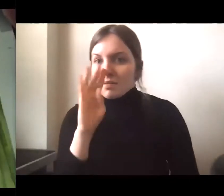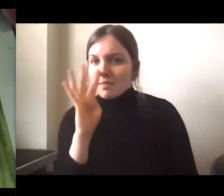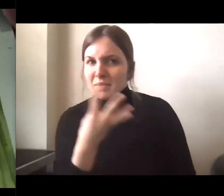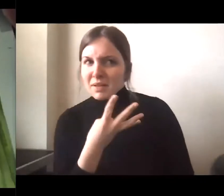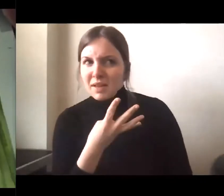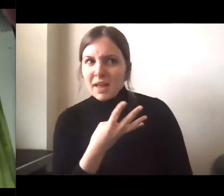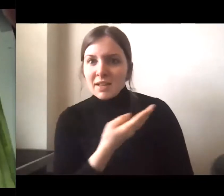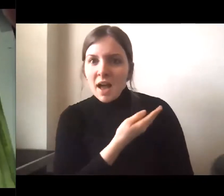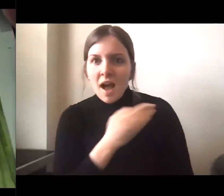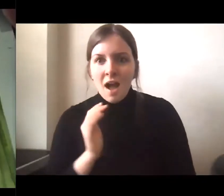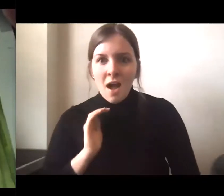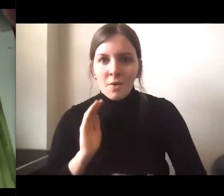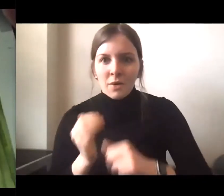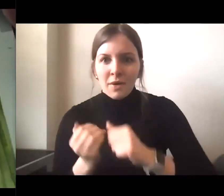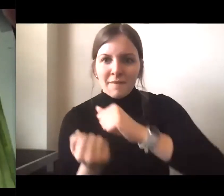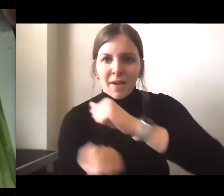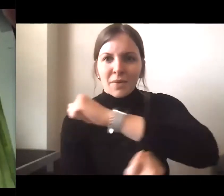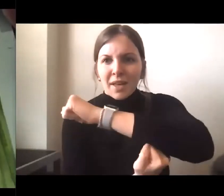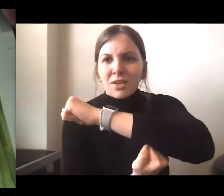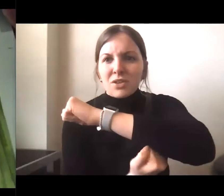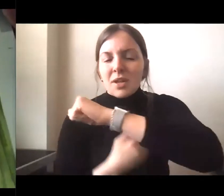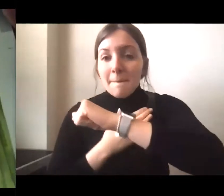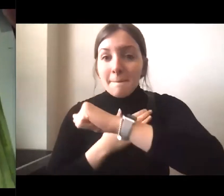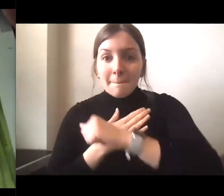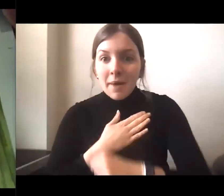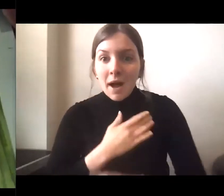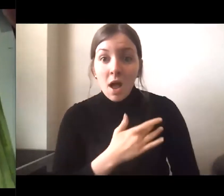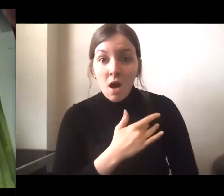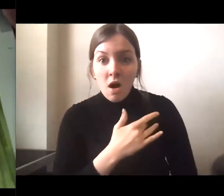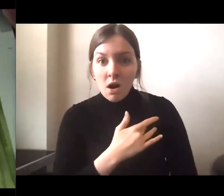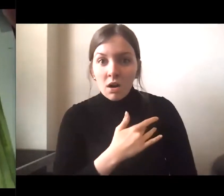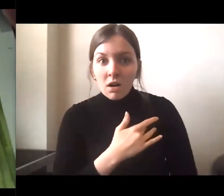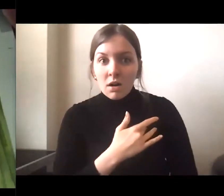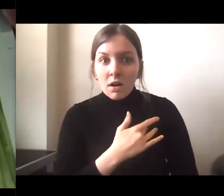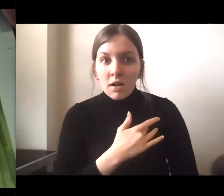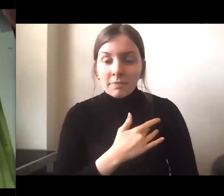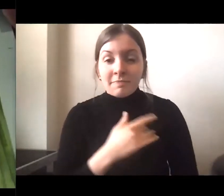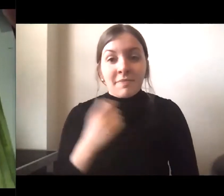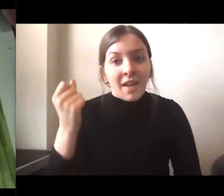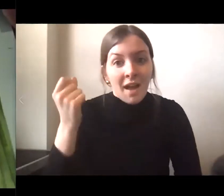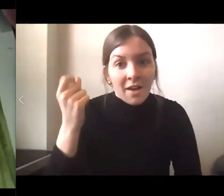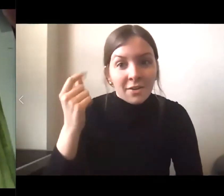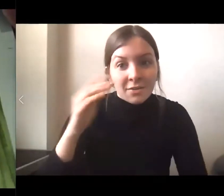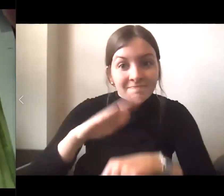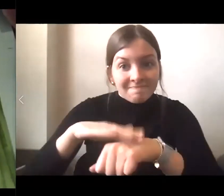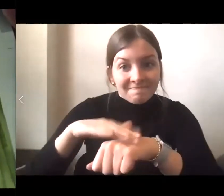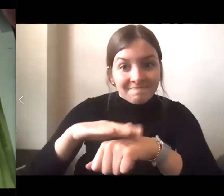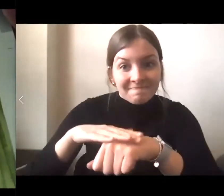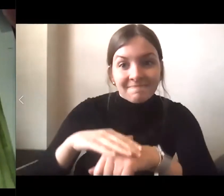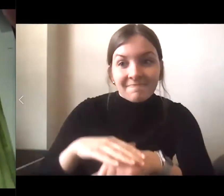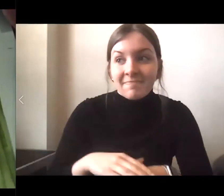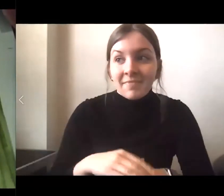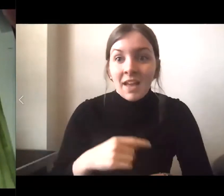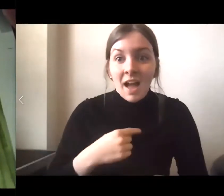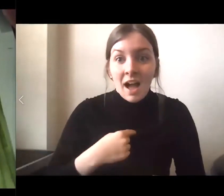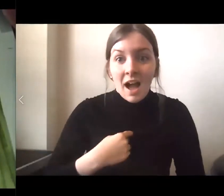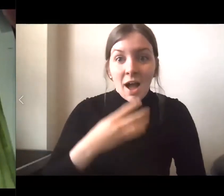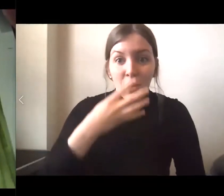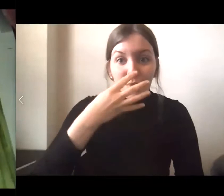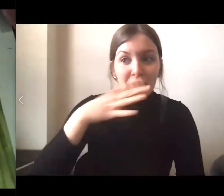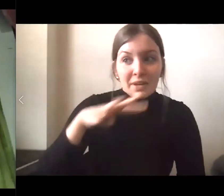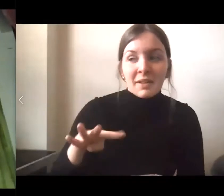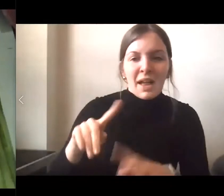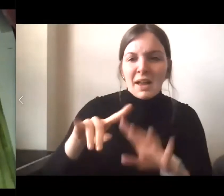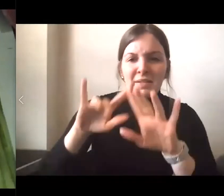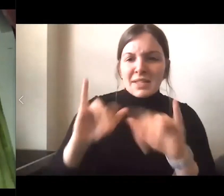dulzura implacable. Si cada día sube una flor a tus labios a buscarme. ¡Ay amor mío!